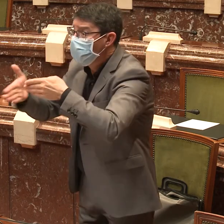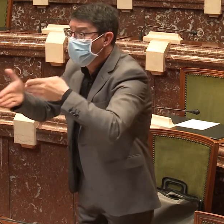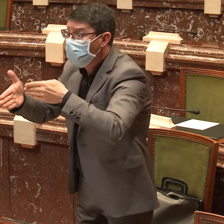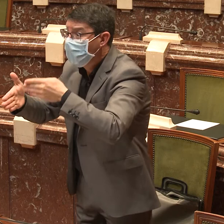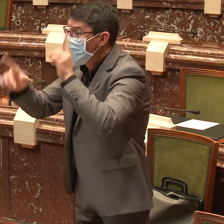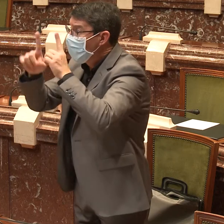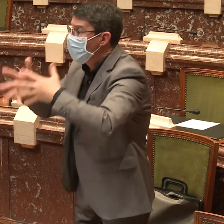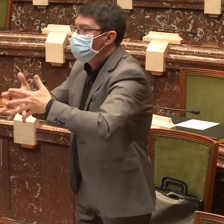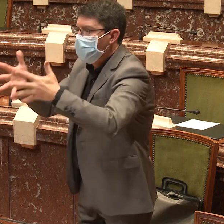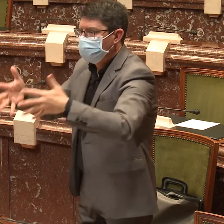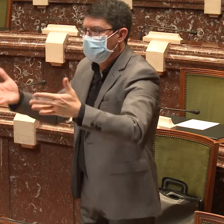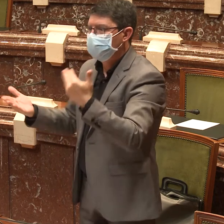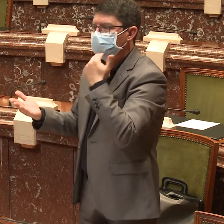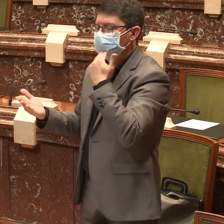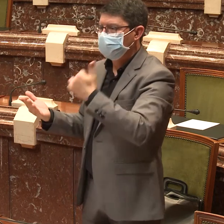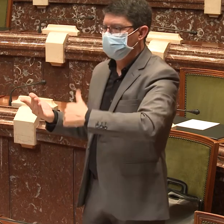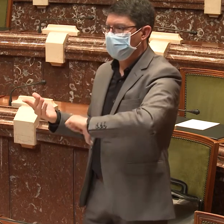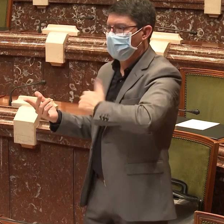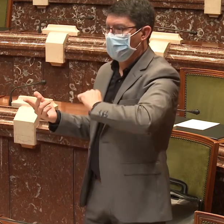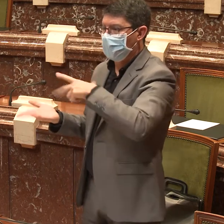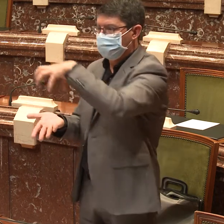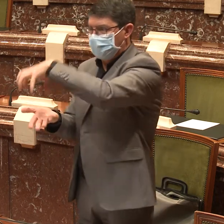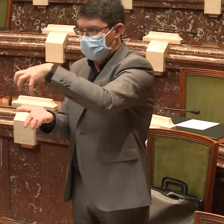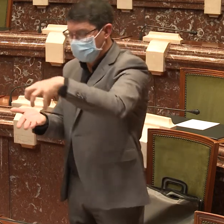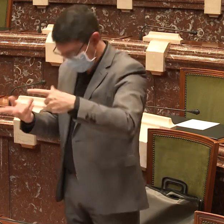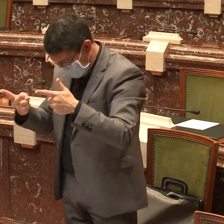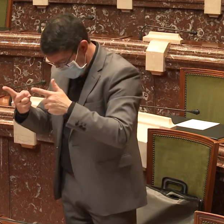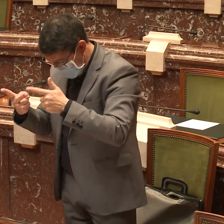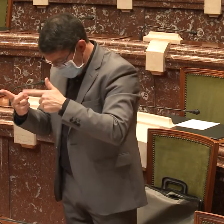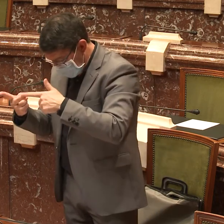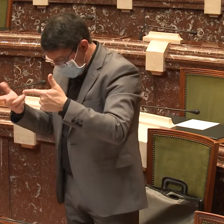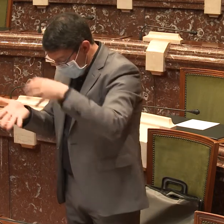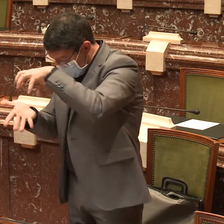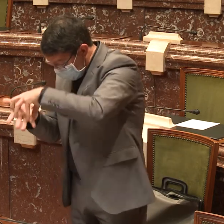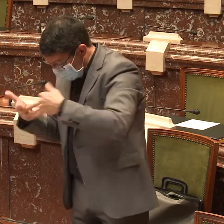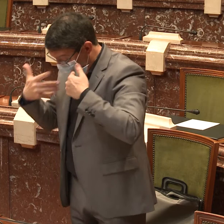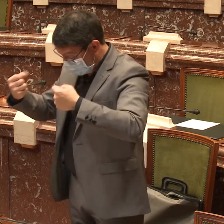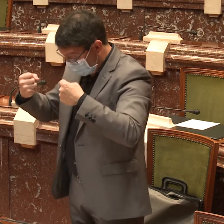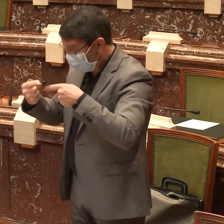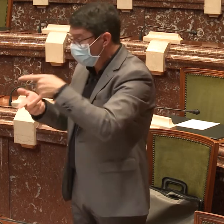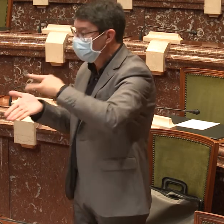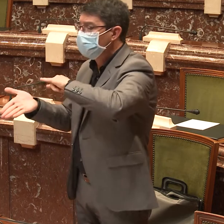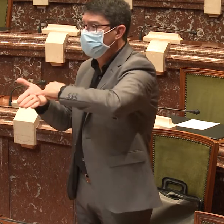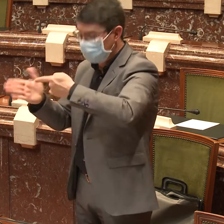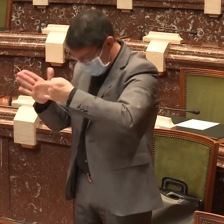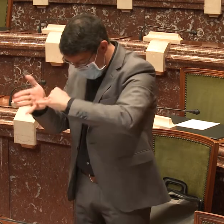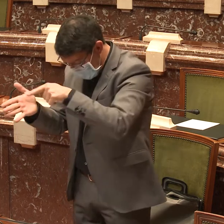invadido nuestras vidas, no se está teniendo en cuenta los problemas de accesibilidad que se han incrementado y que ahora son aún más